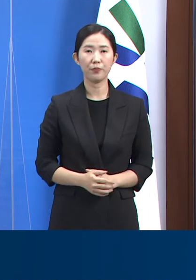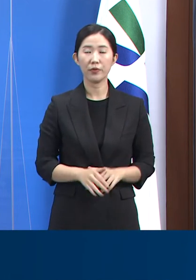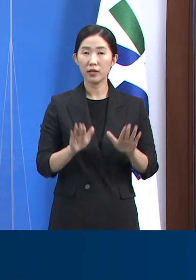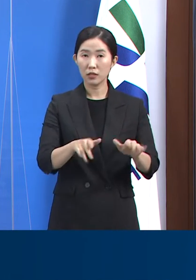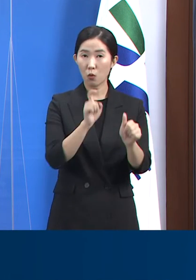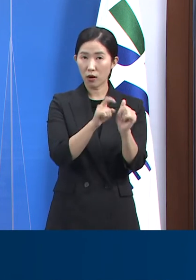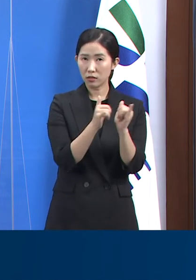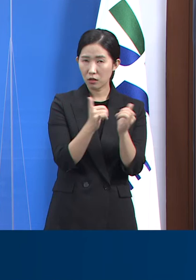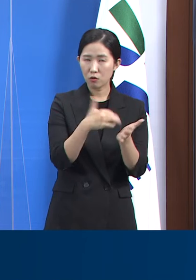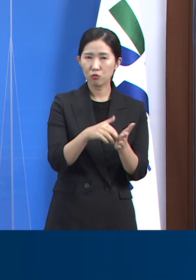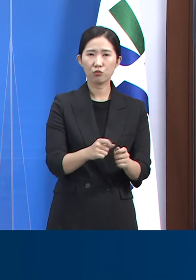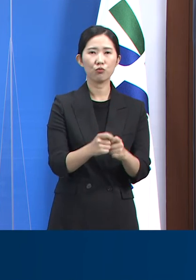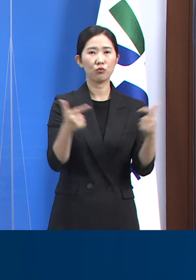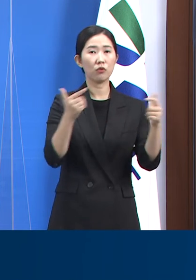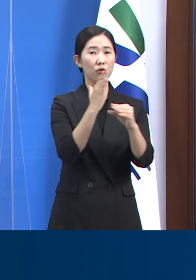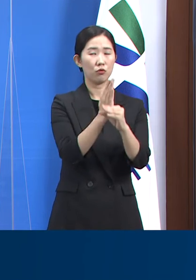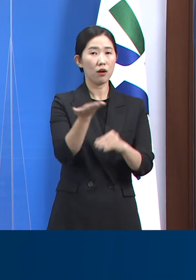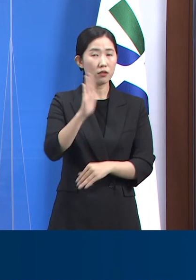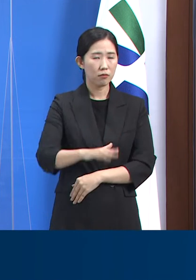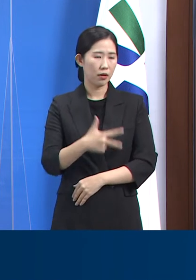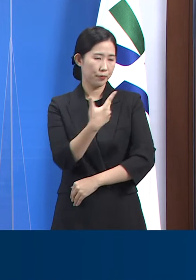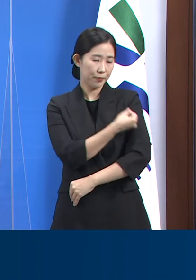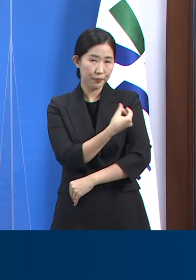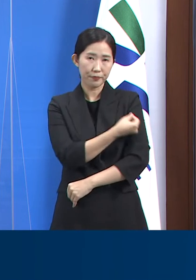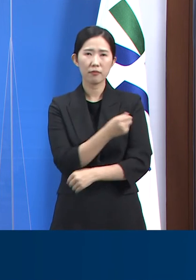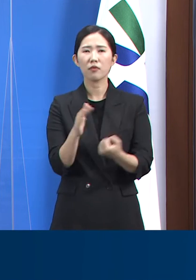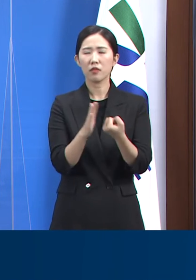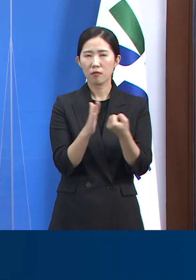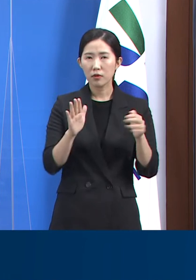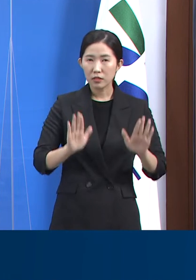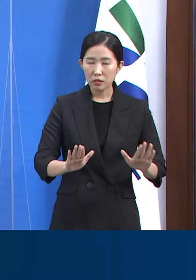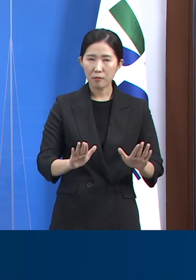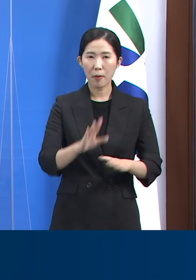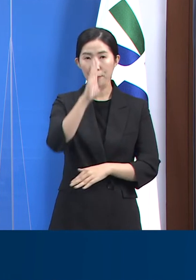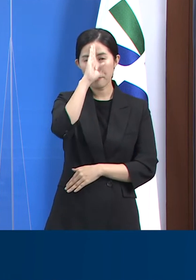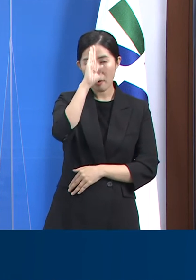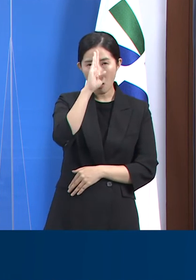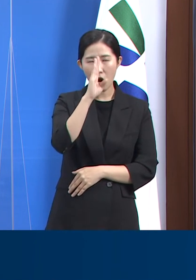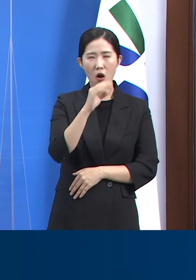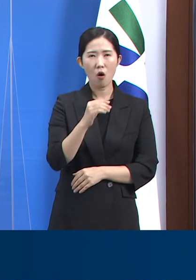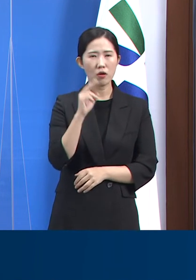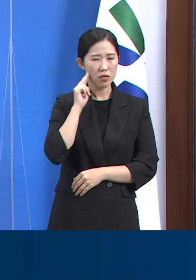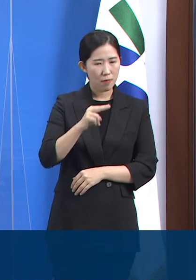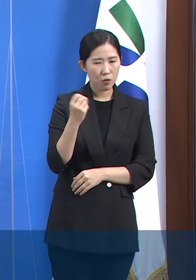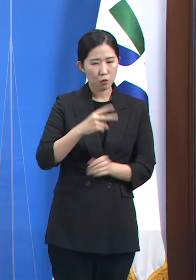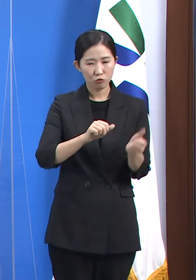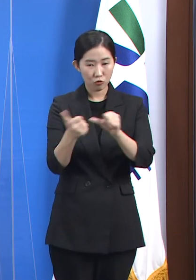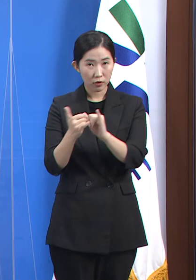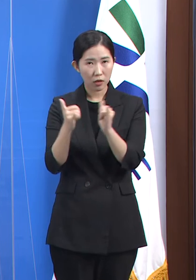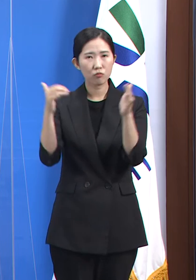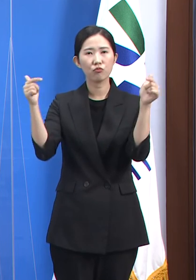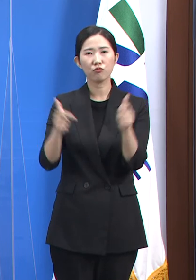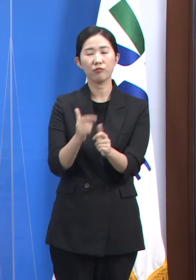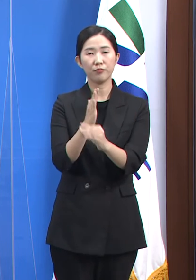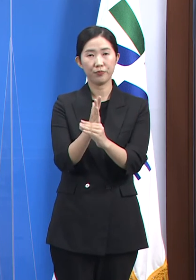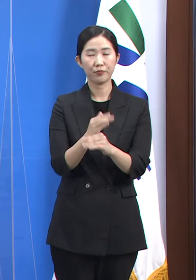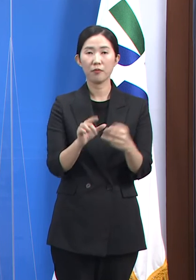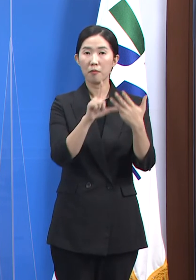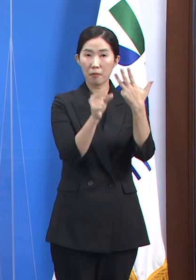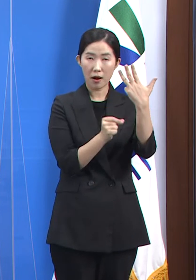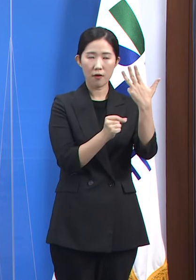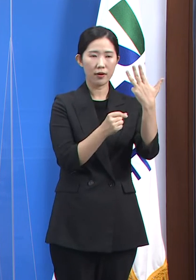확진자는 증가하고 있지만 예방접종으로 인해 위중증자 및 사망자는 점차 감소하고 있습니다. 8월